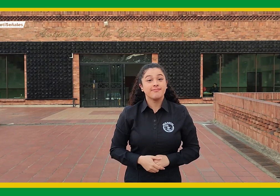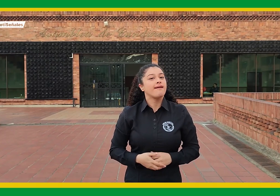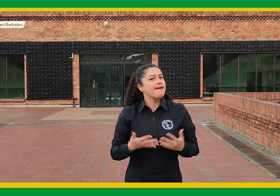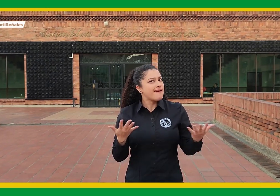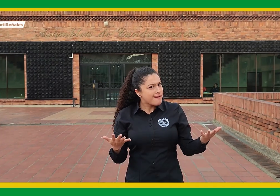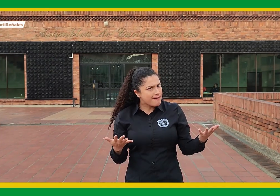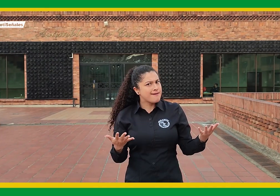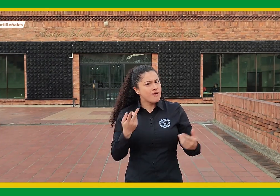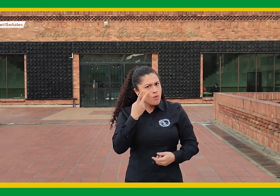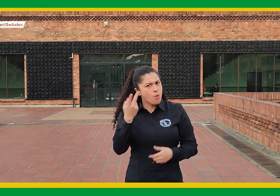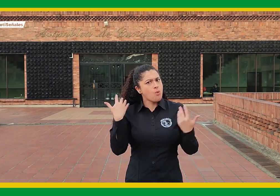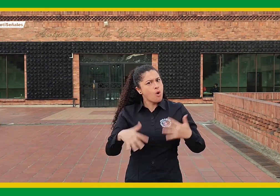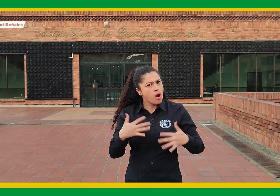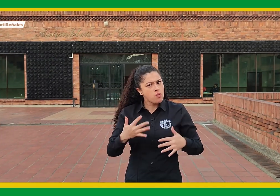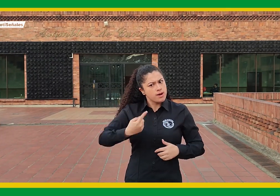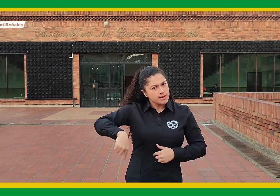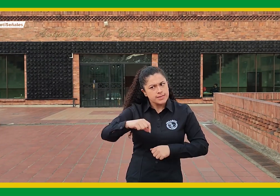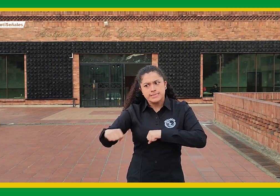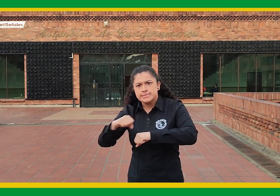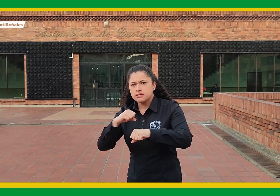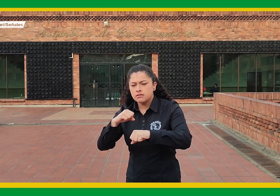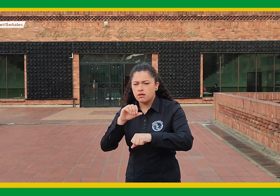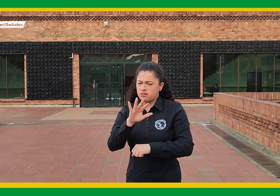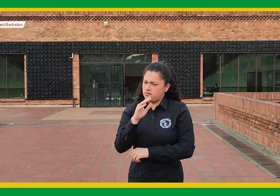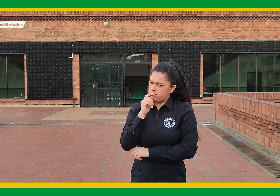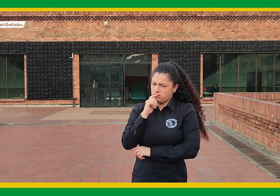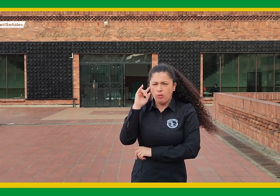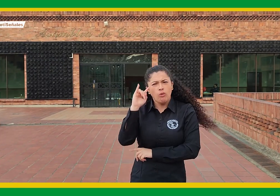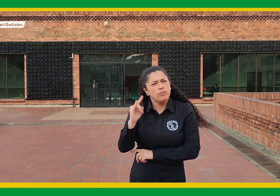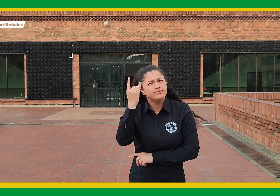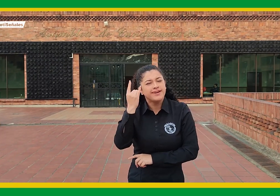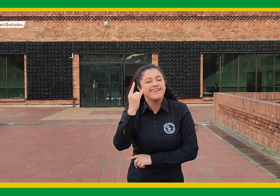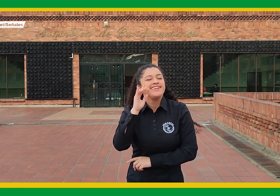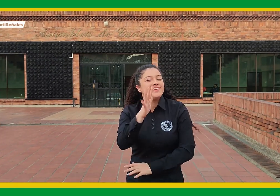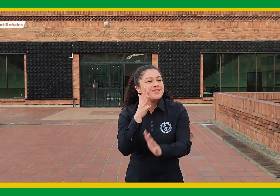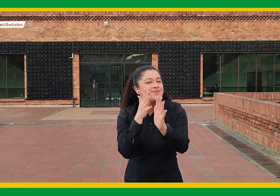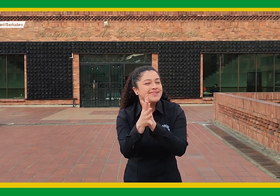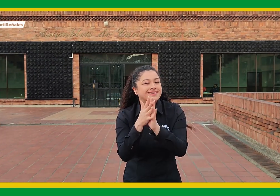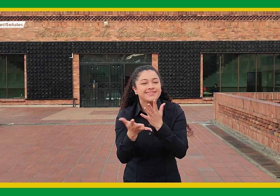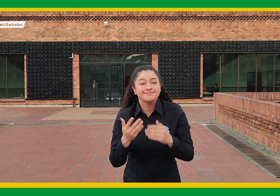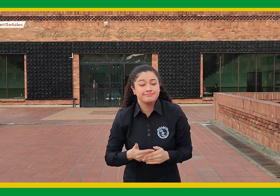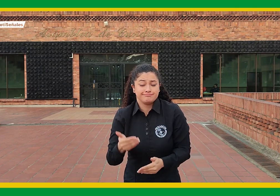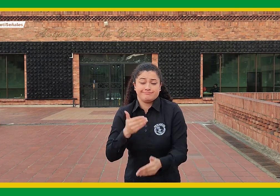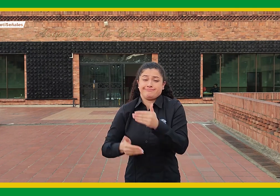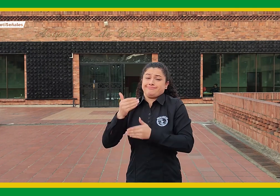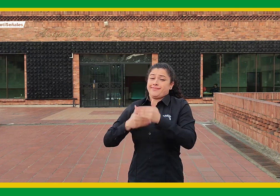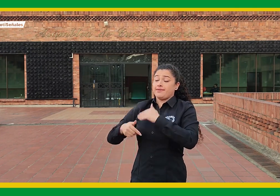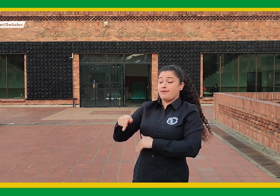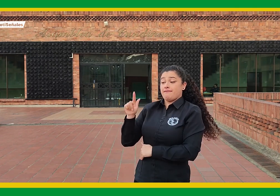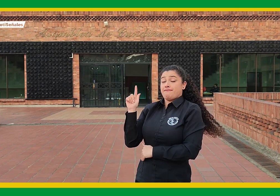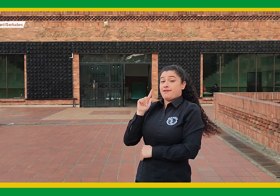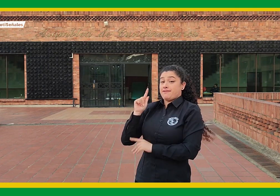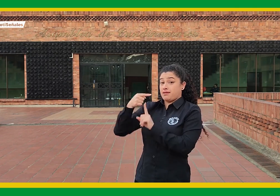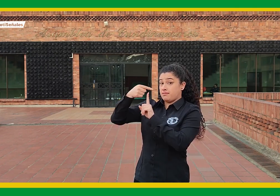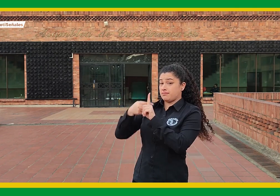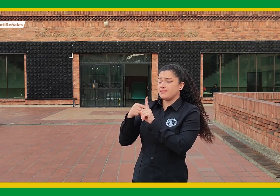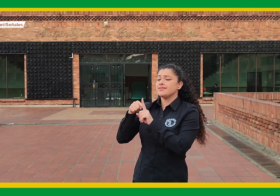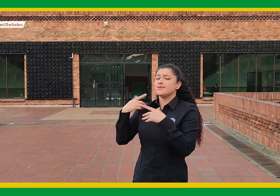¡Wow! Una sesión muy activa, pero ¿cómo se inició esta gestión? Déjenme les cuento. Desde el mes de febrero,